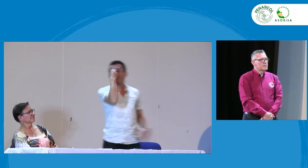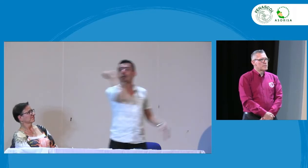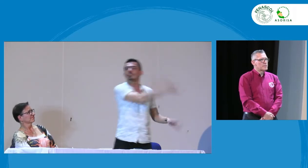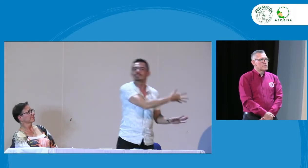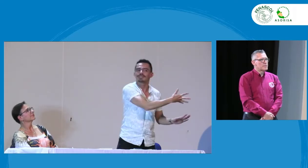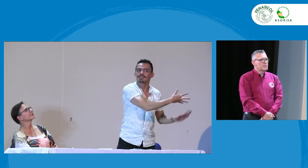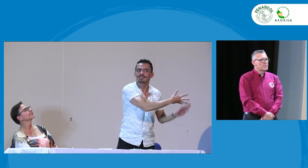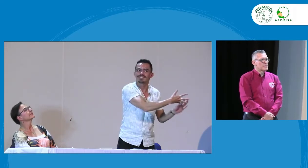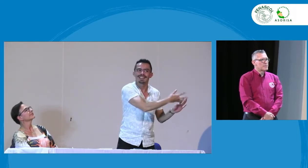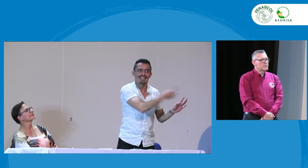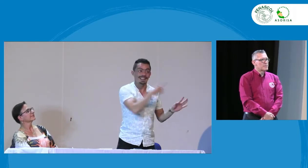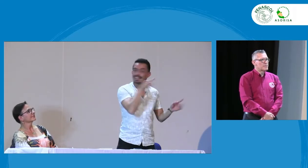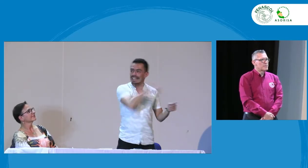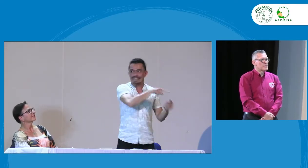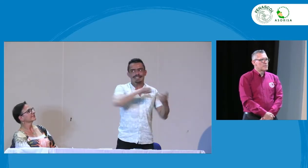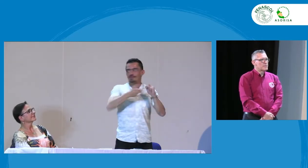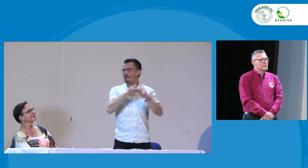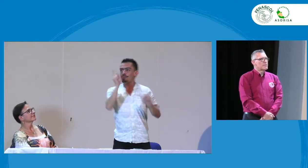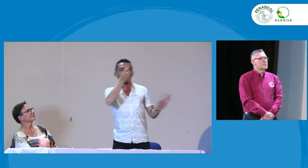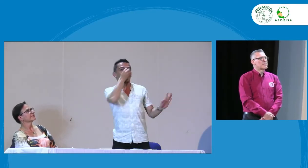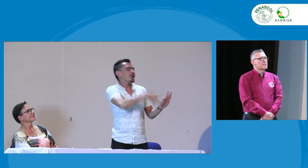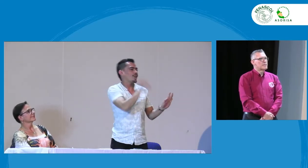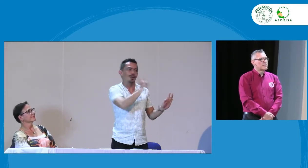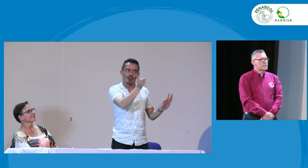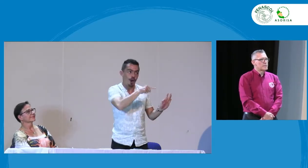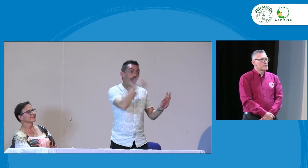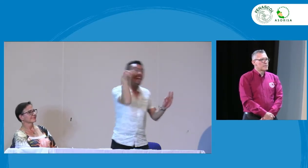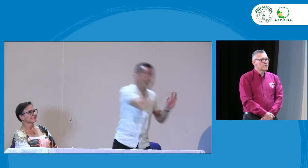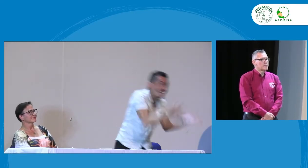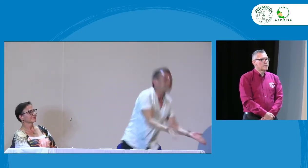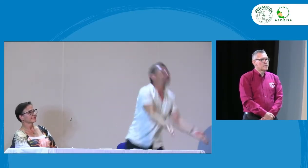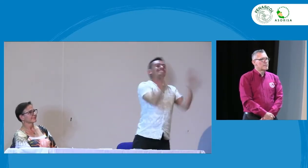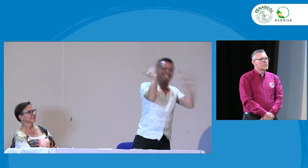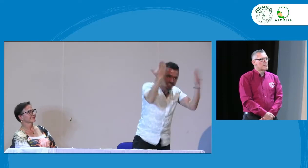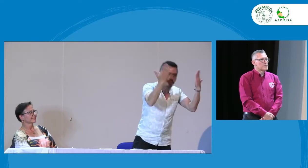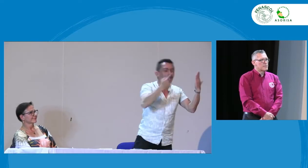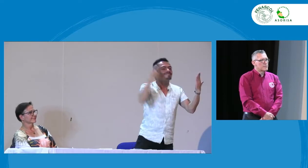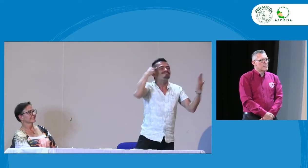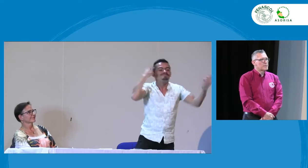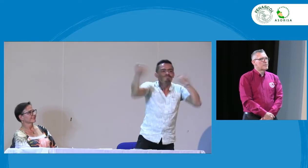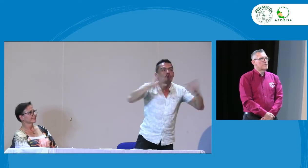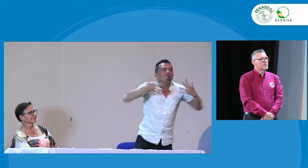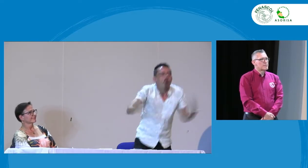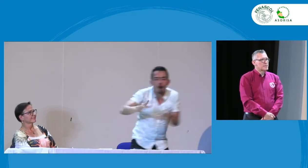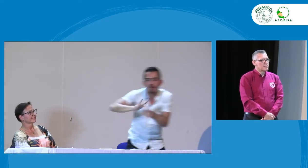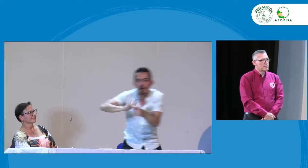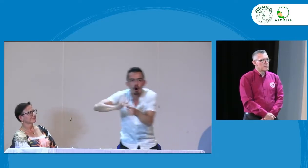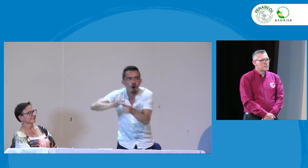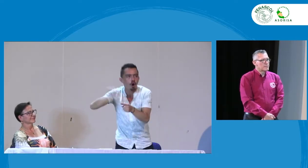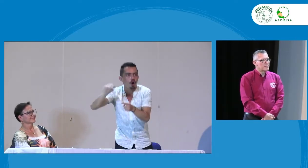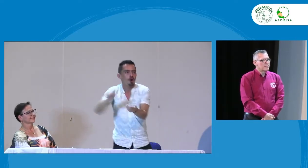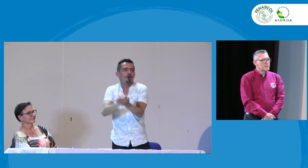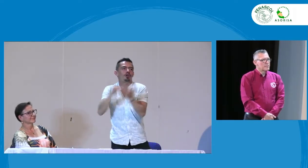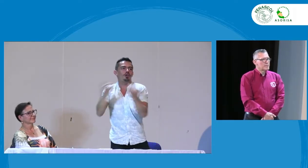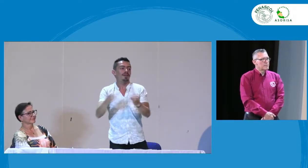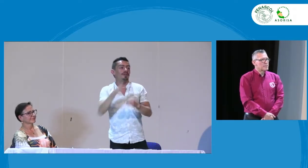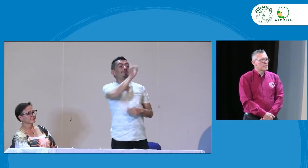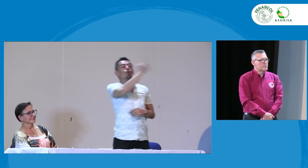dicen bueno pero es que eso no funciona en realidad no ha servido la educación bilingüe y pues en realidad nosotros tenemos que